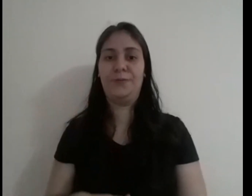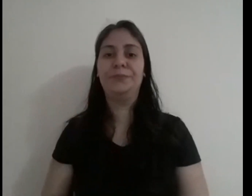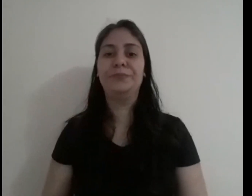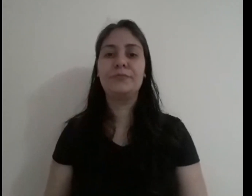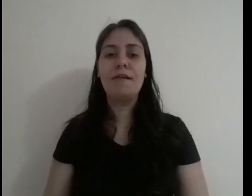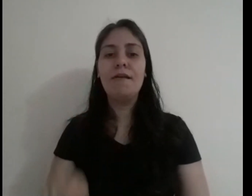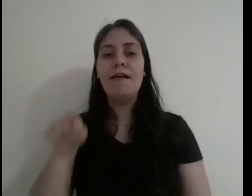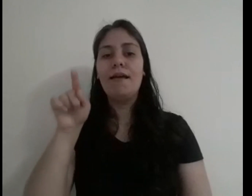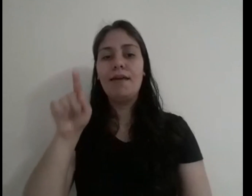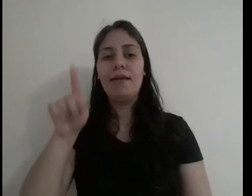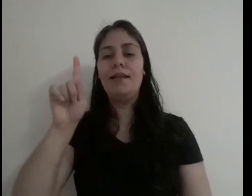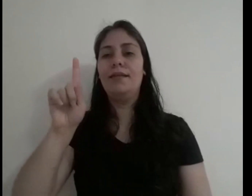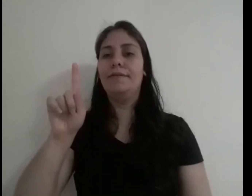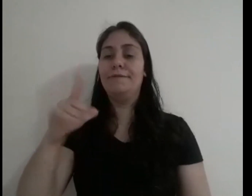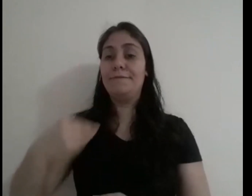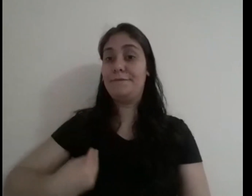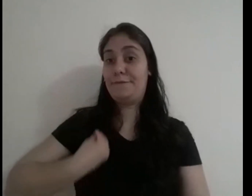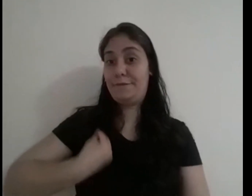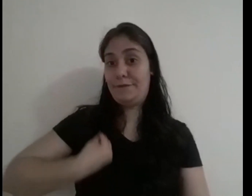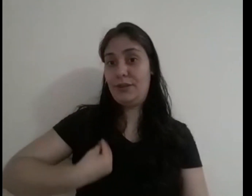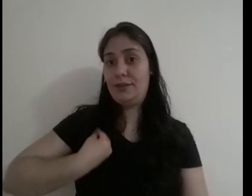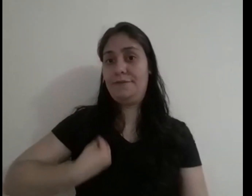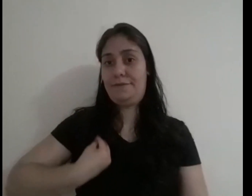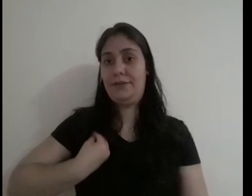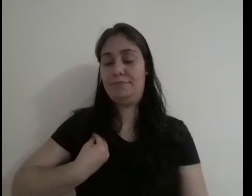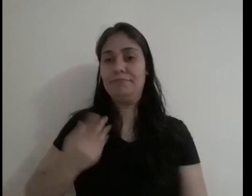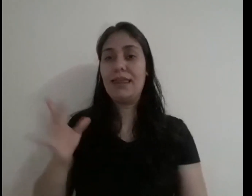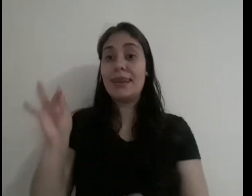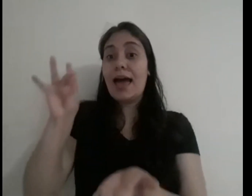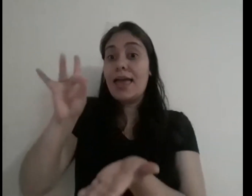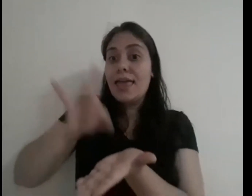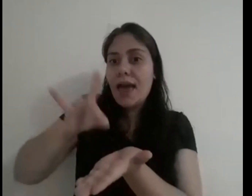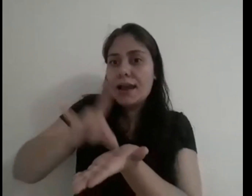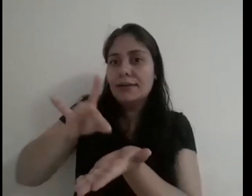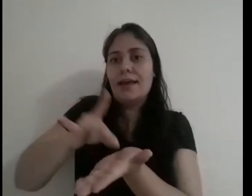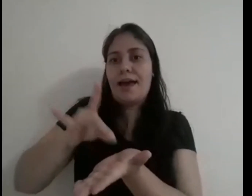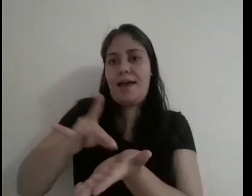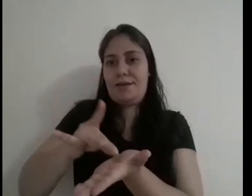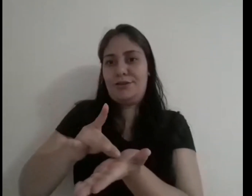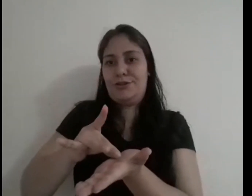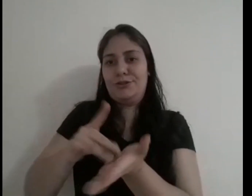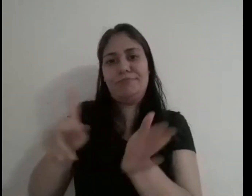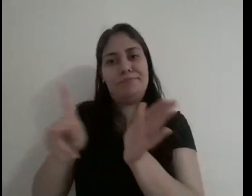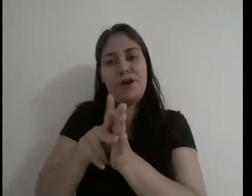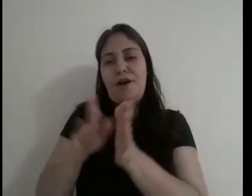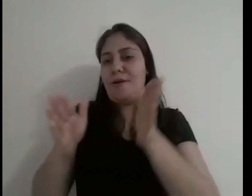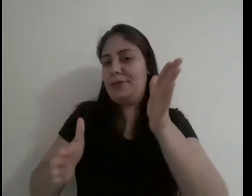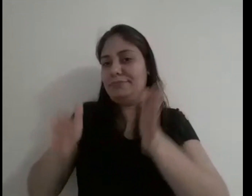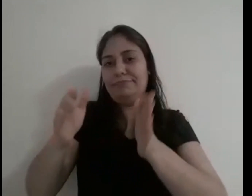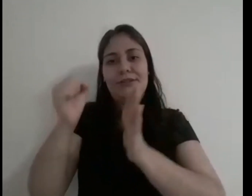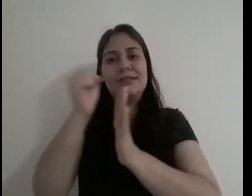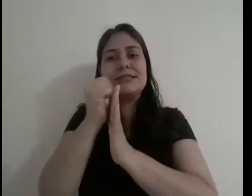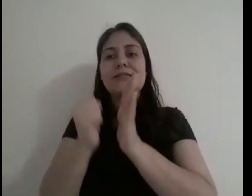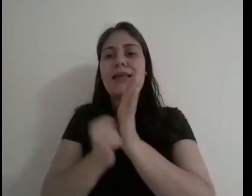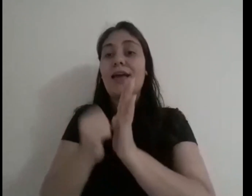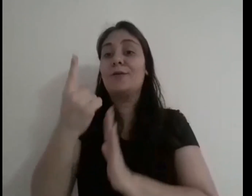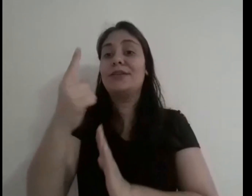Ele viveu, na verdade, no período do século XIX,